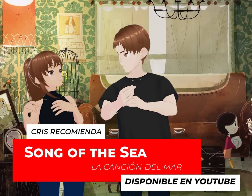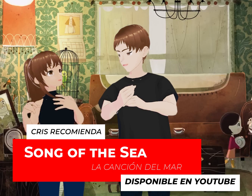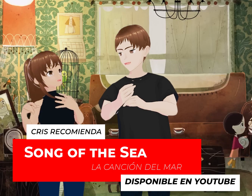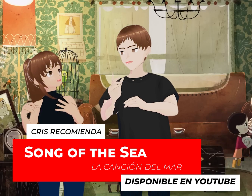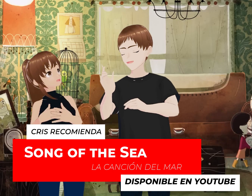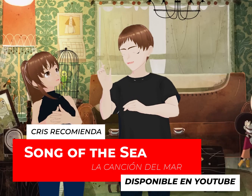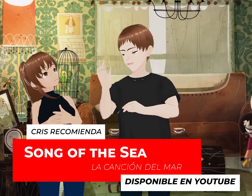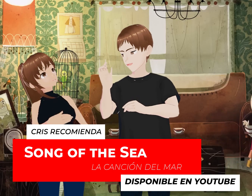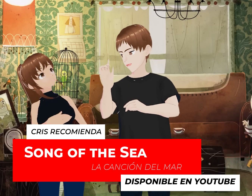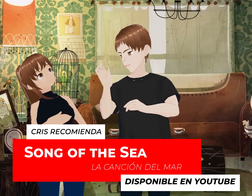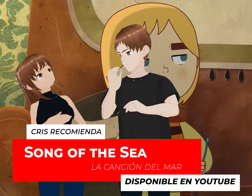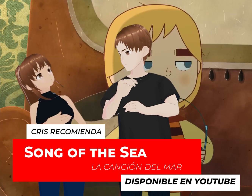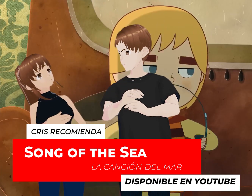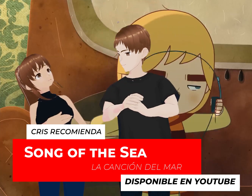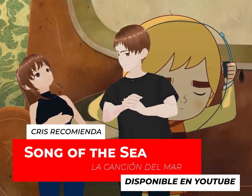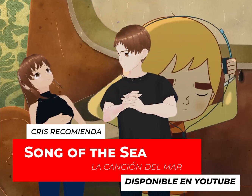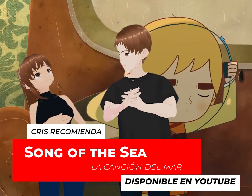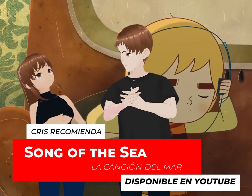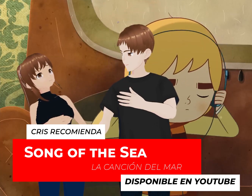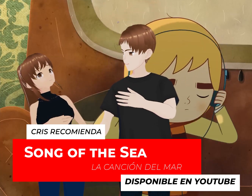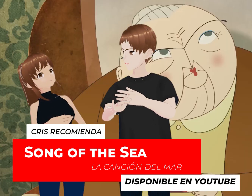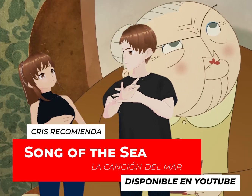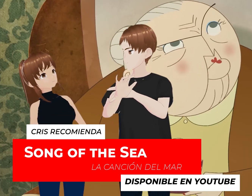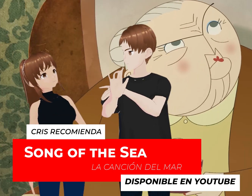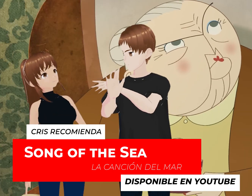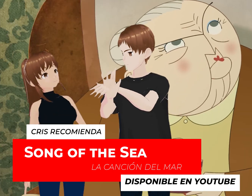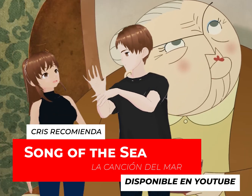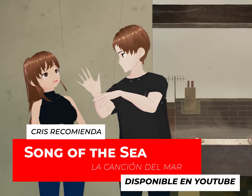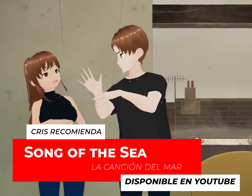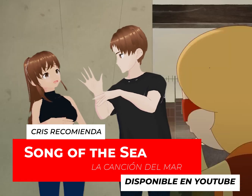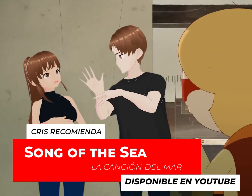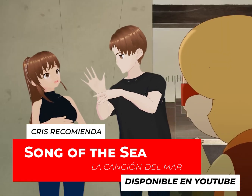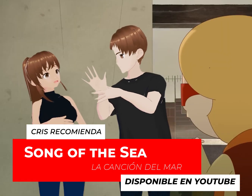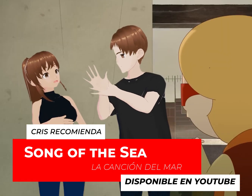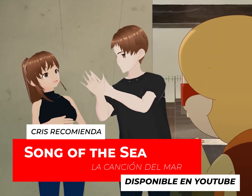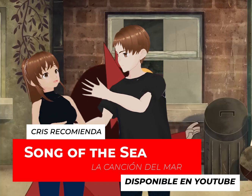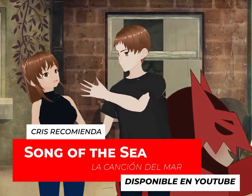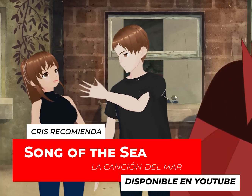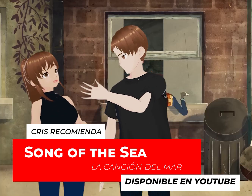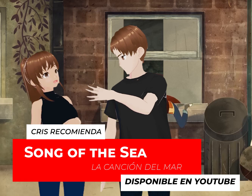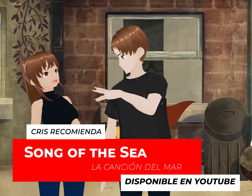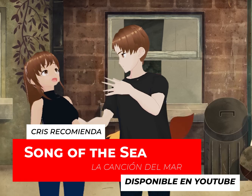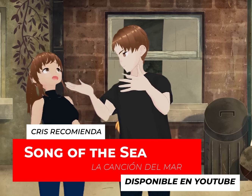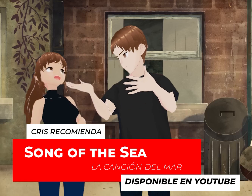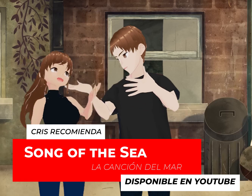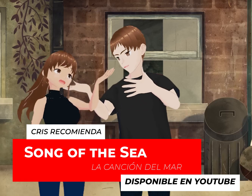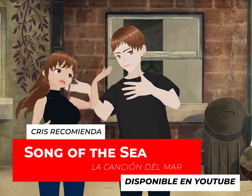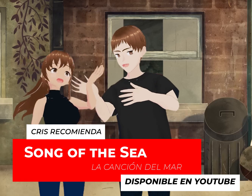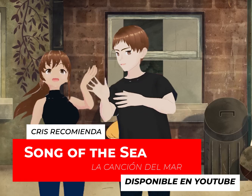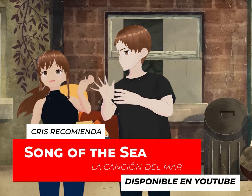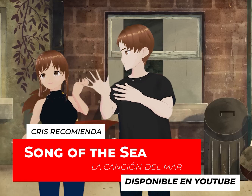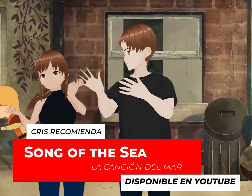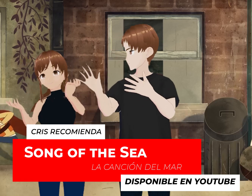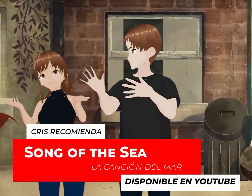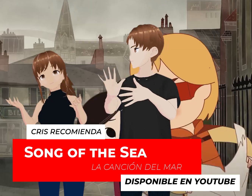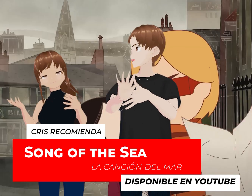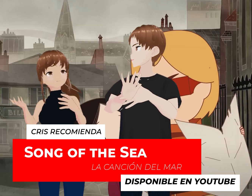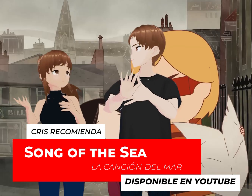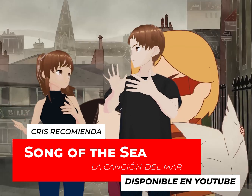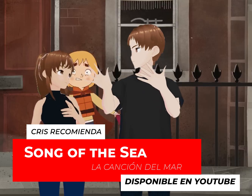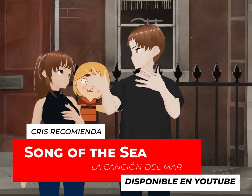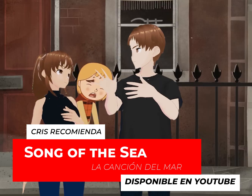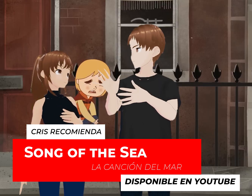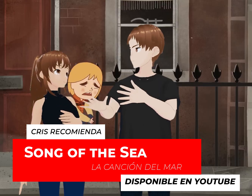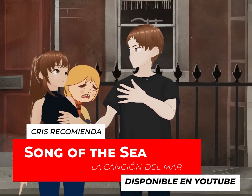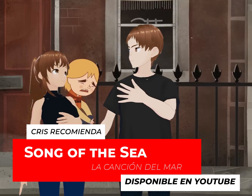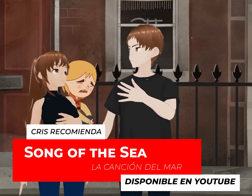de lo que te da el catálogo? Te soy muy sincero, antes rentaba más películas cuando estaba con Cinepolis Clip y usaba los puntos. Pero de vez en cuando